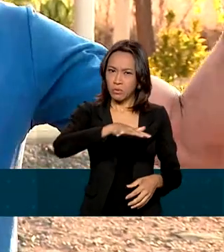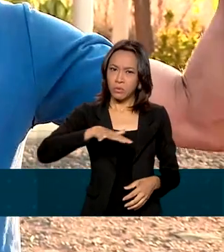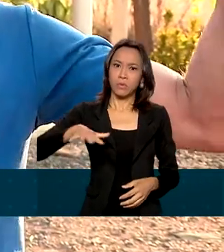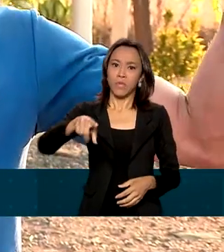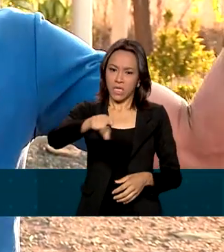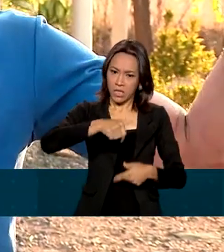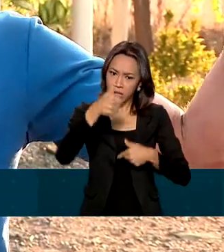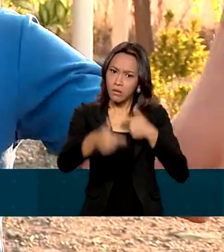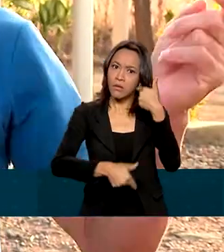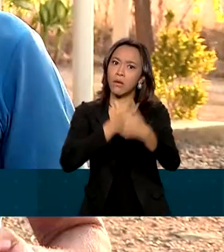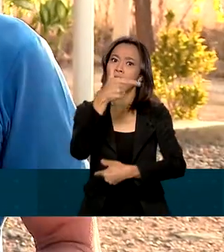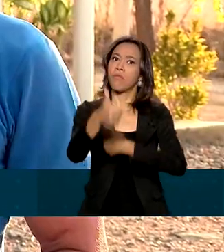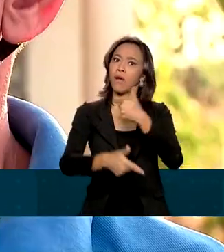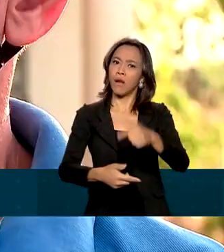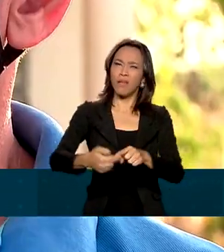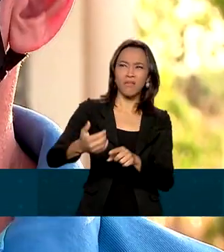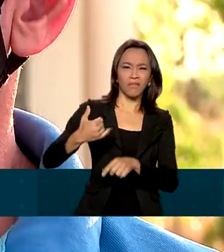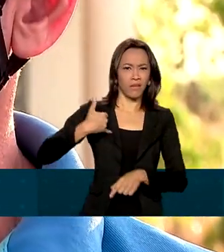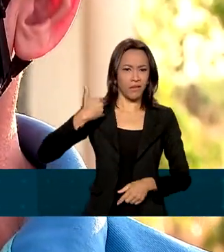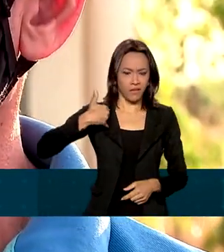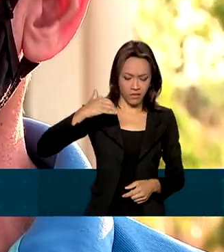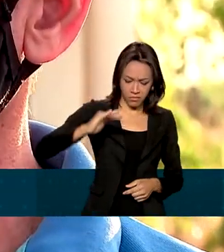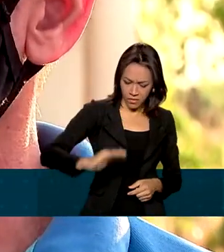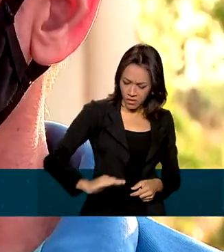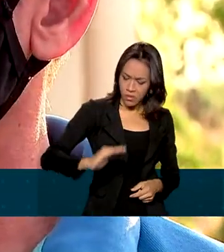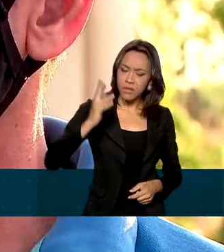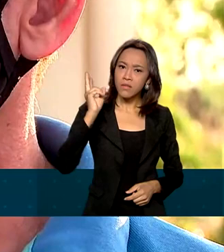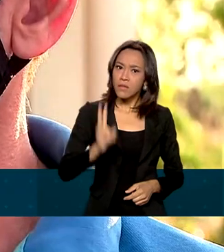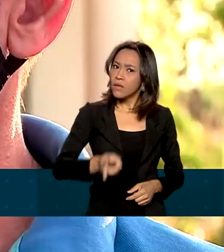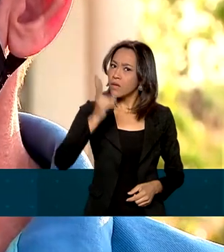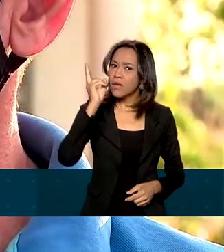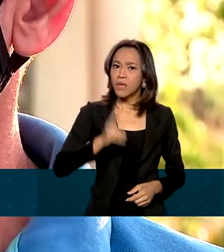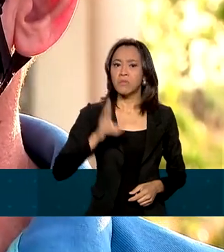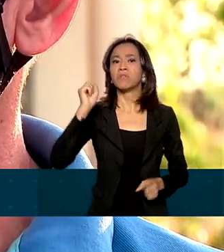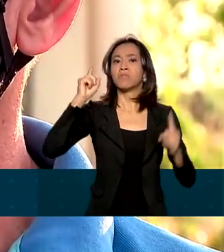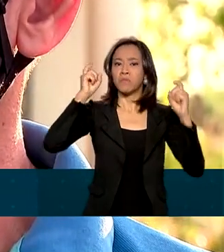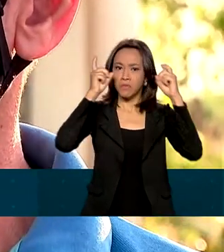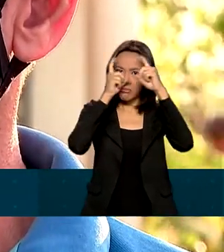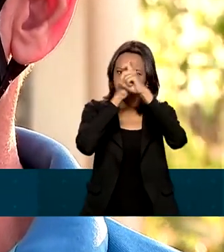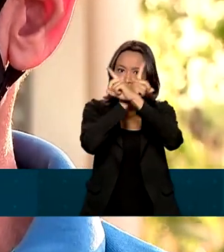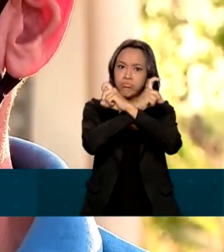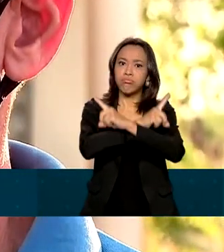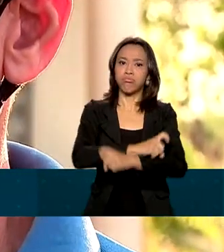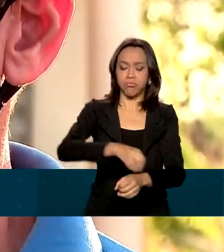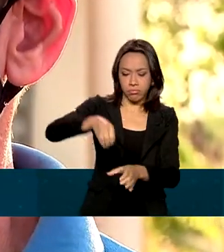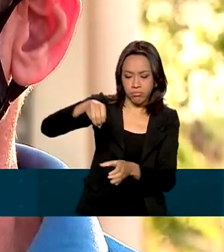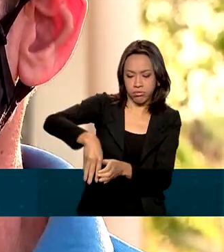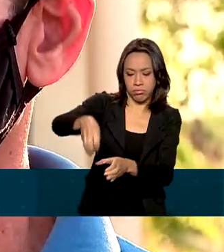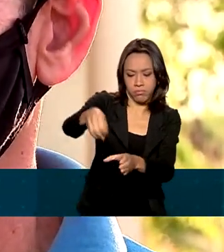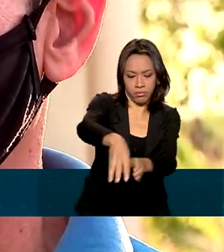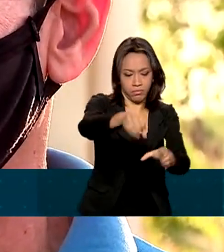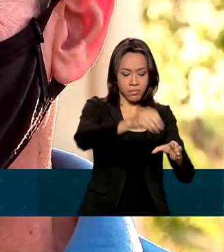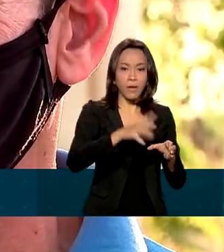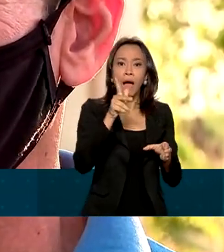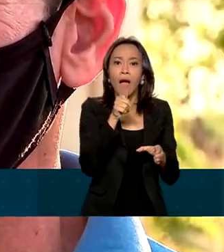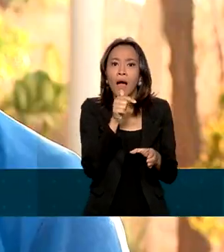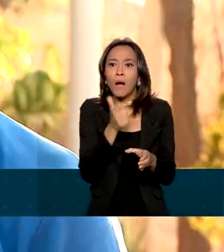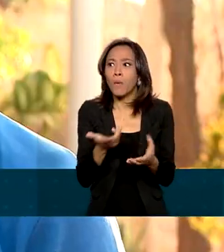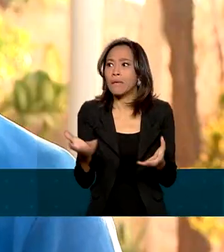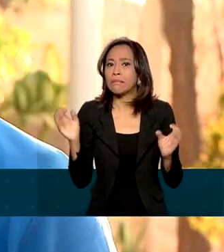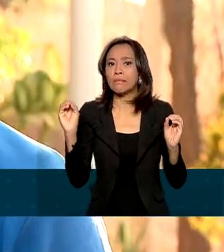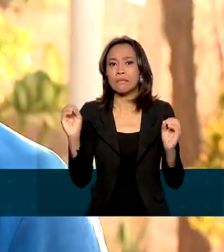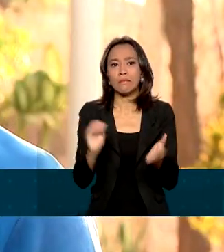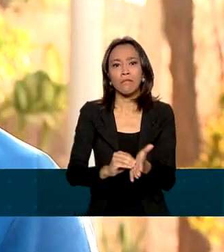conta que trabalha na terra desde criança e sempre teve que lidar com as dificuldades de plantar onde a água é escassa.